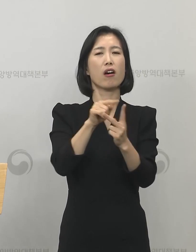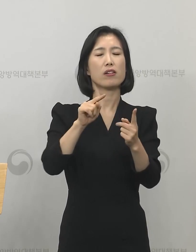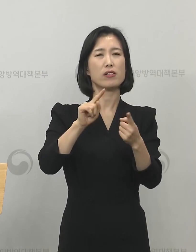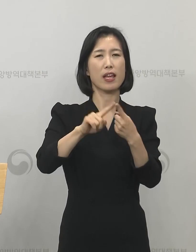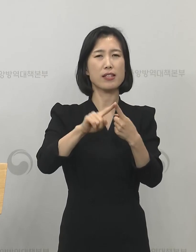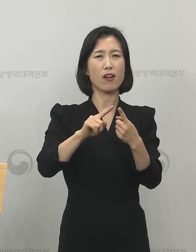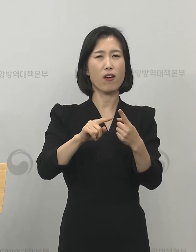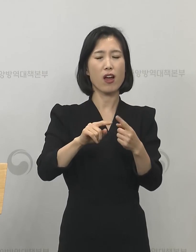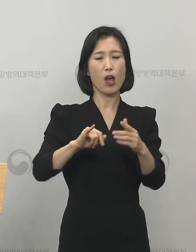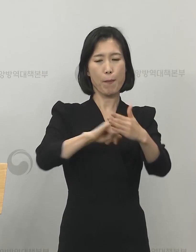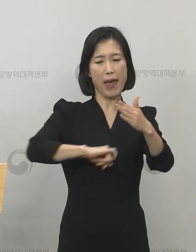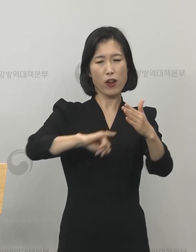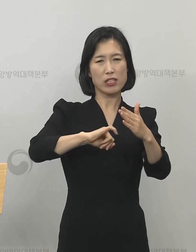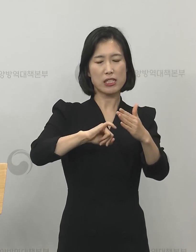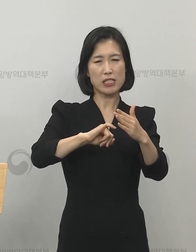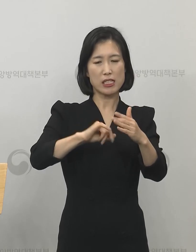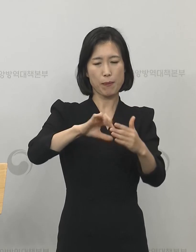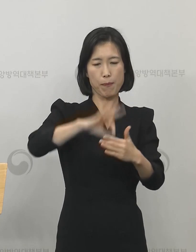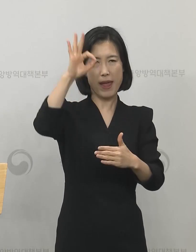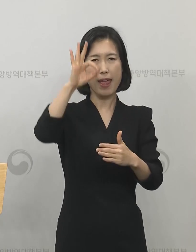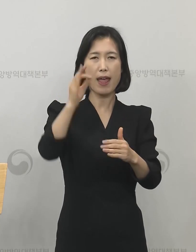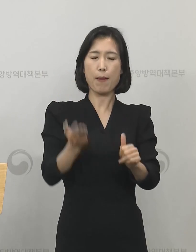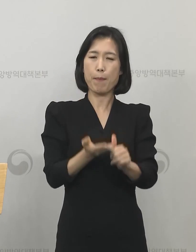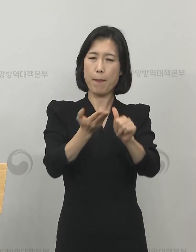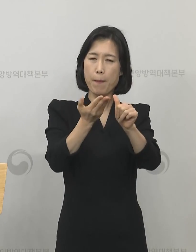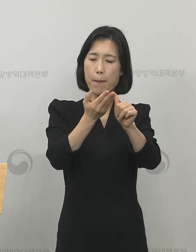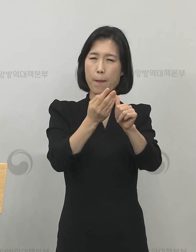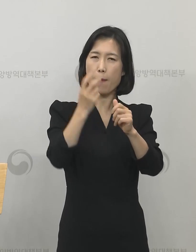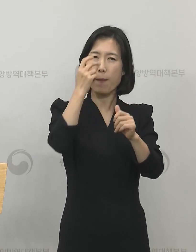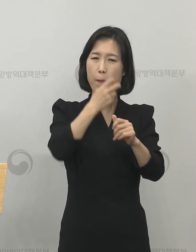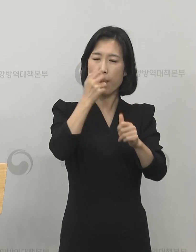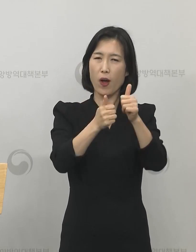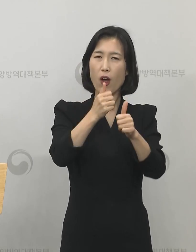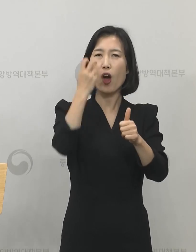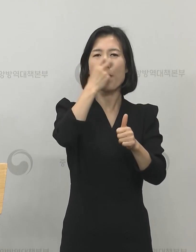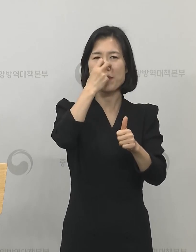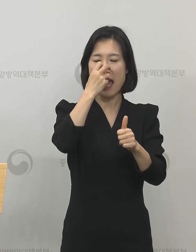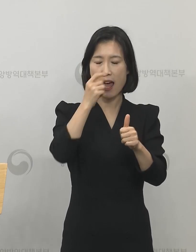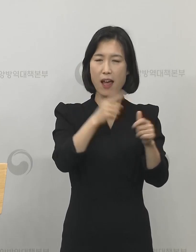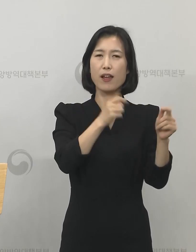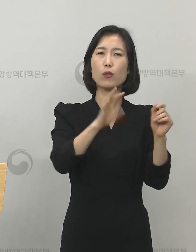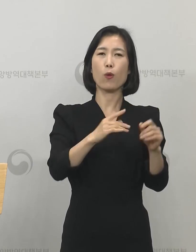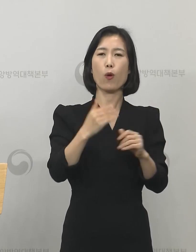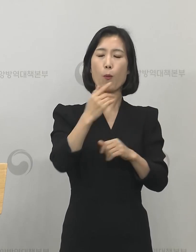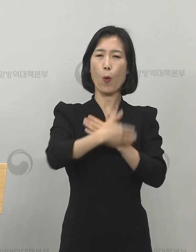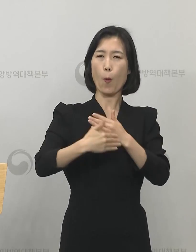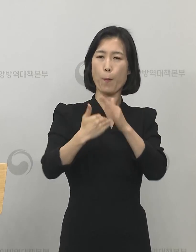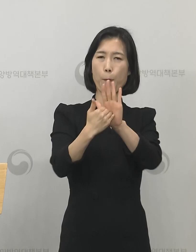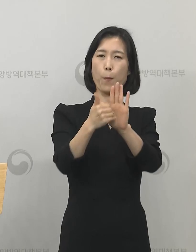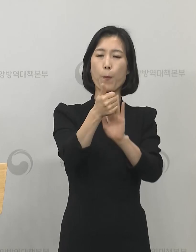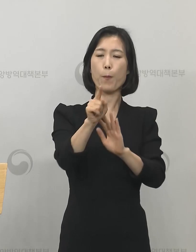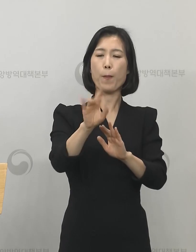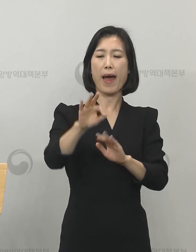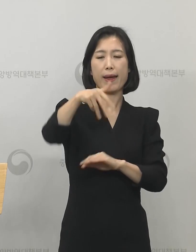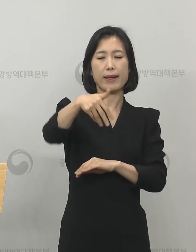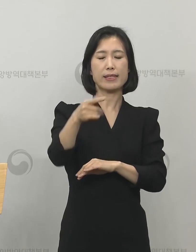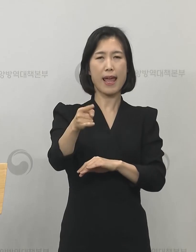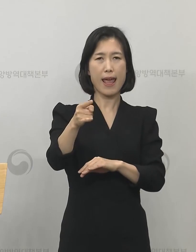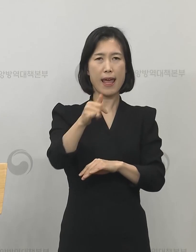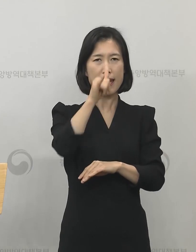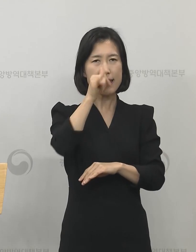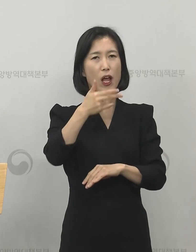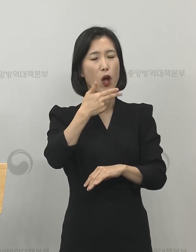다양한 바이러스 배양 검사 그리고 혈청학적으로 항체가 형성됐는지에 대한 검사